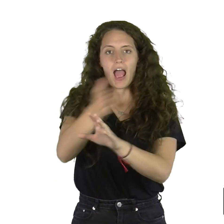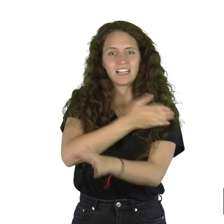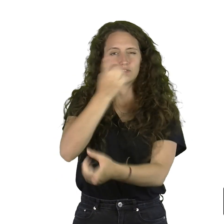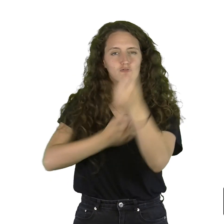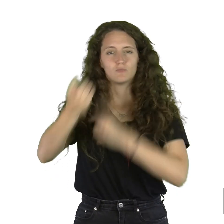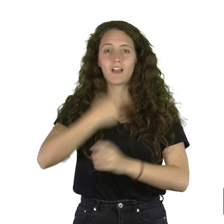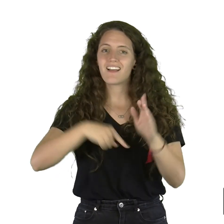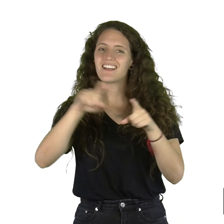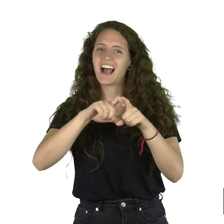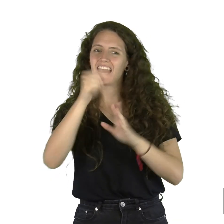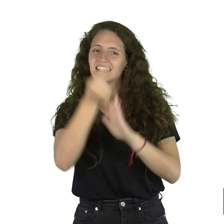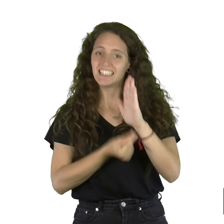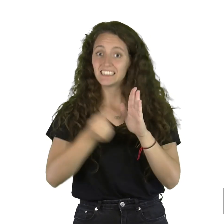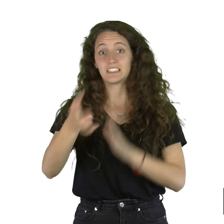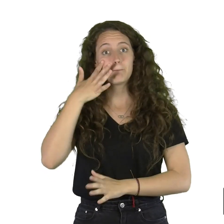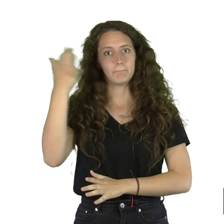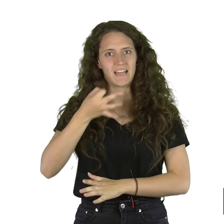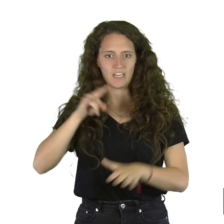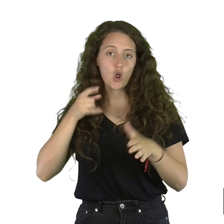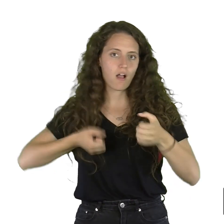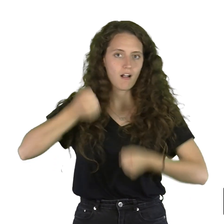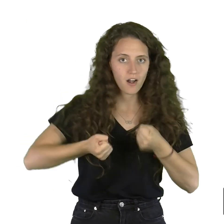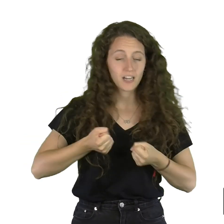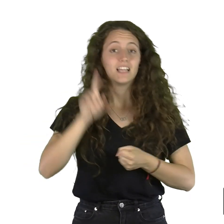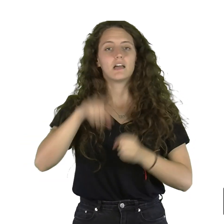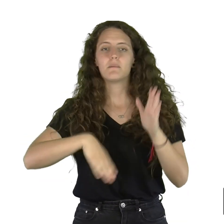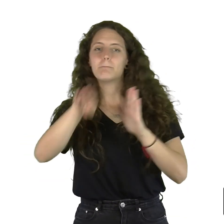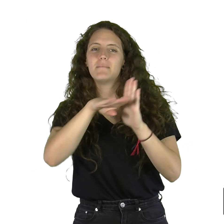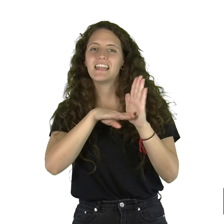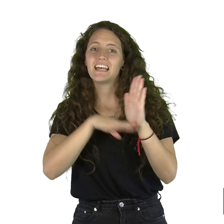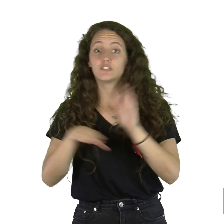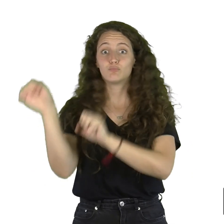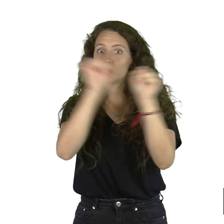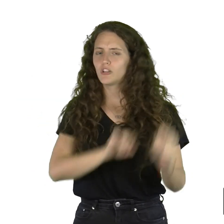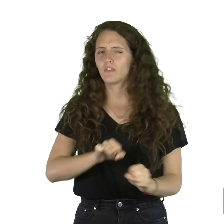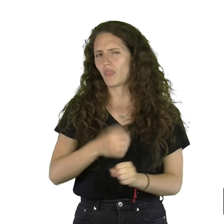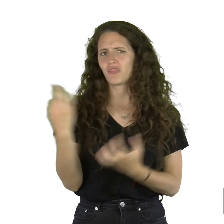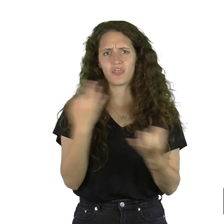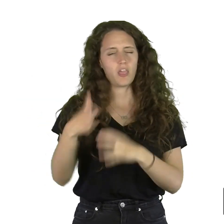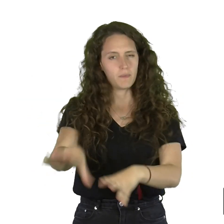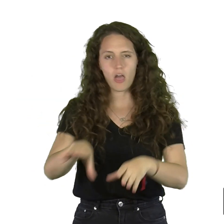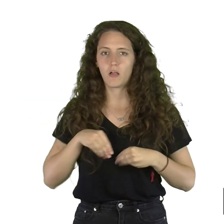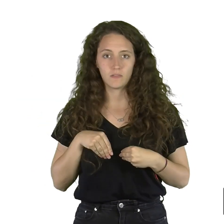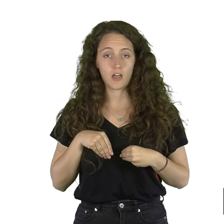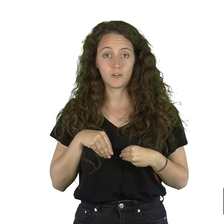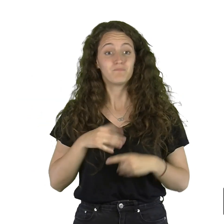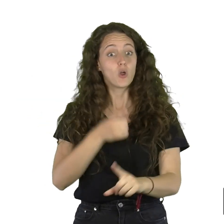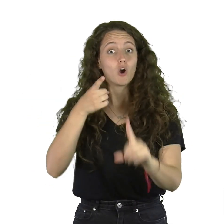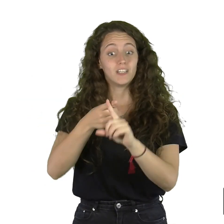características de esta peligrosa carrera y de las medidas de protección que necesariamente ha de adoptar por su